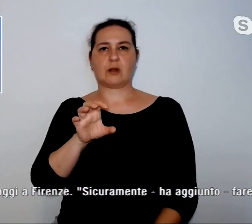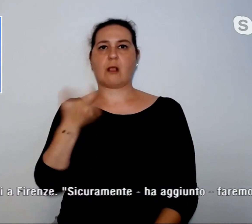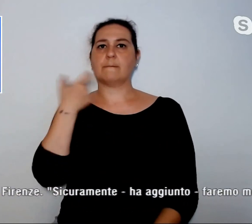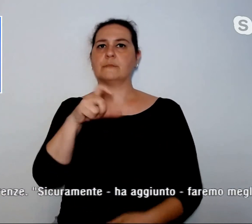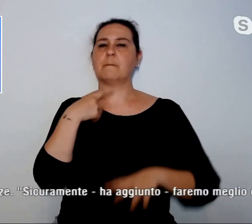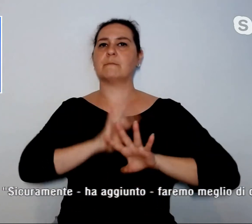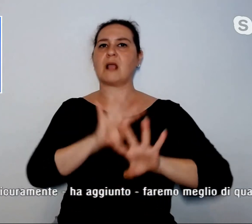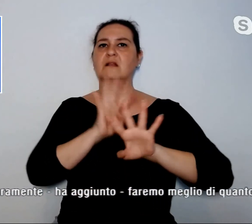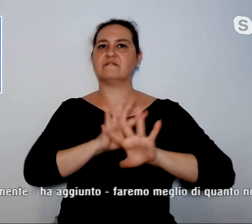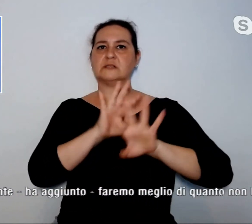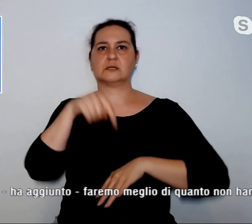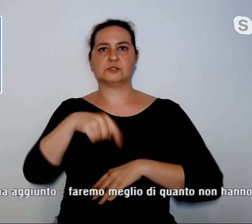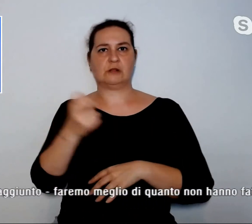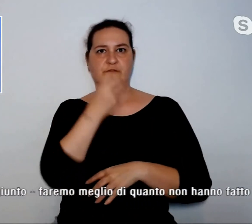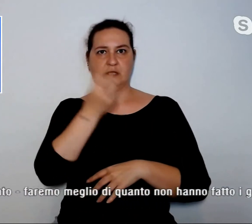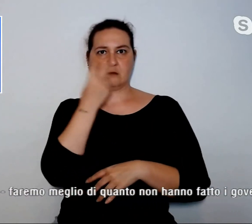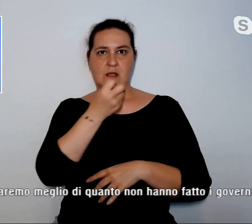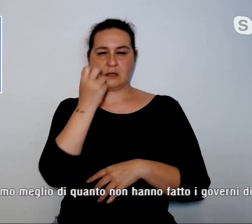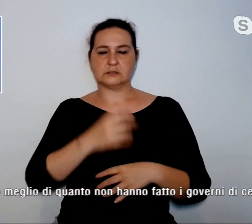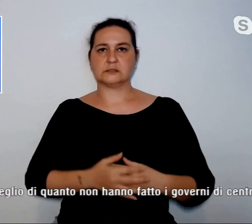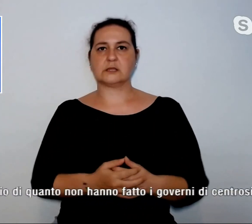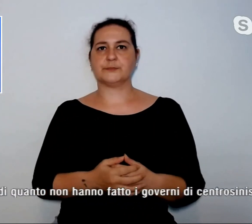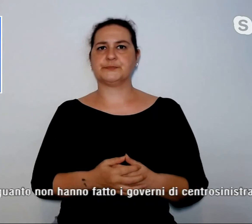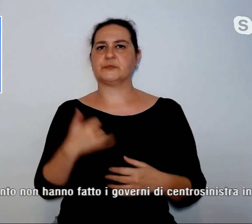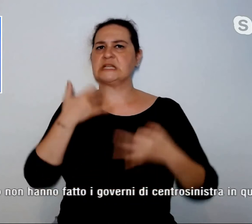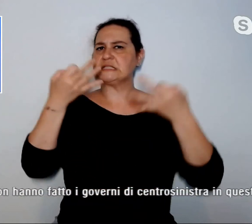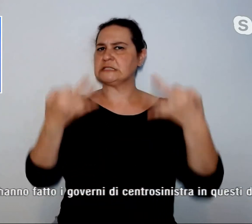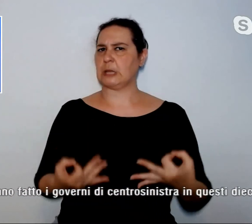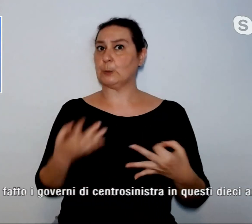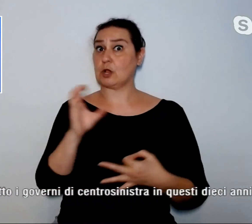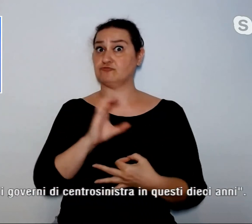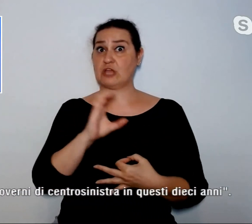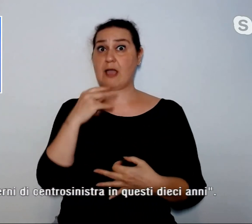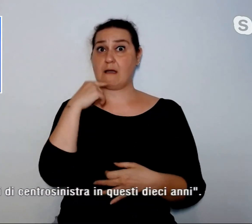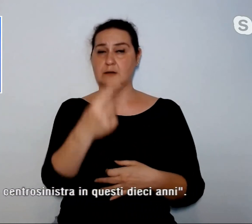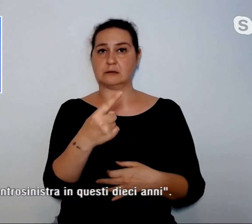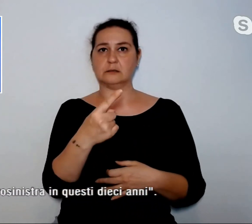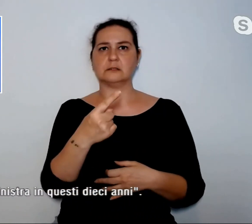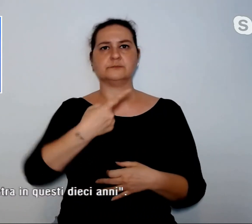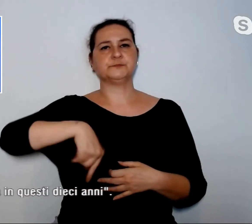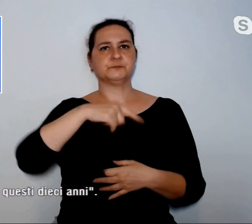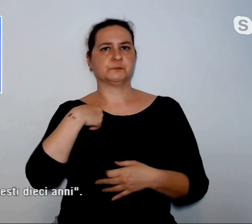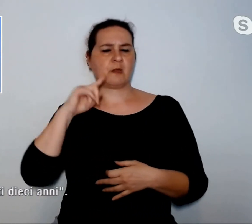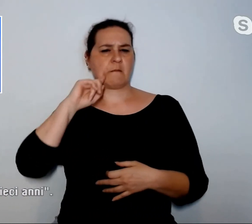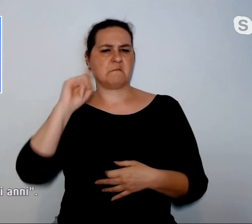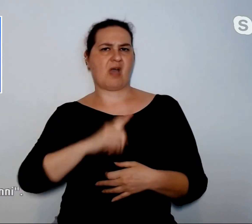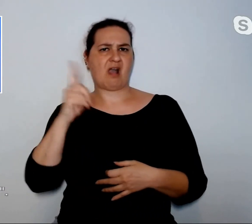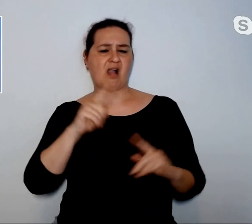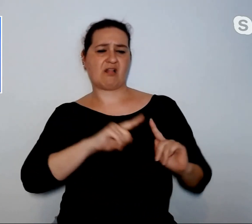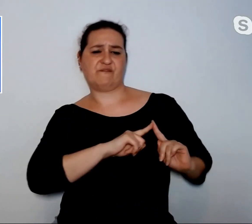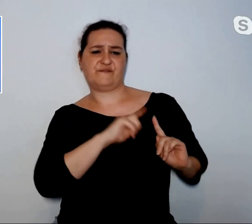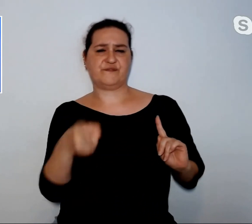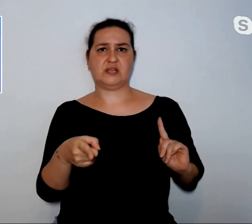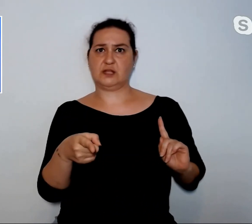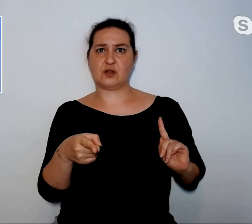a Firenze. Sicuramente, ha aggiunto Ceccardi, faremo meglio di quanto non hanno fatto i governi di